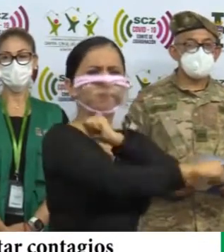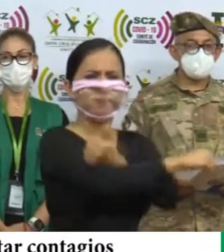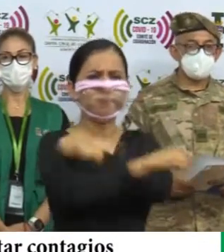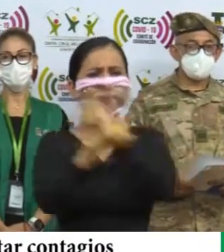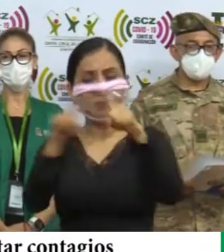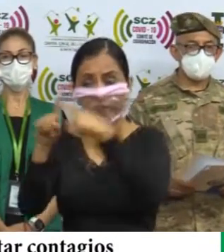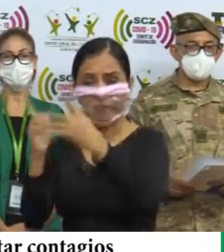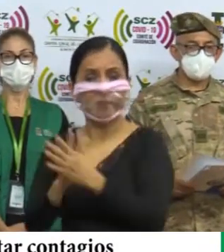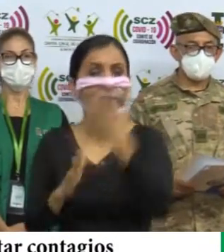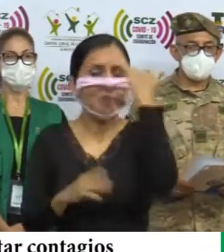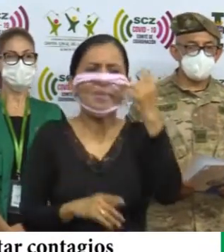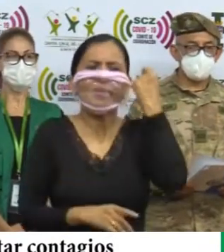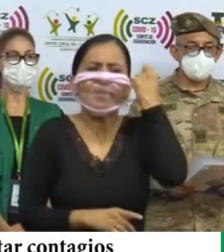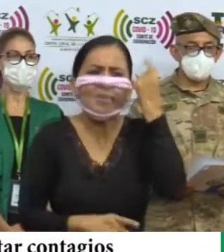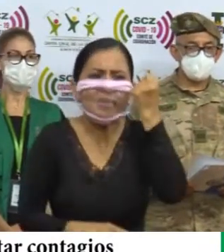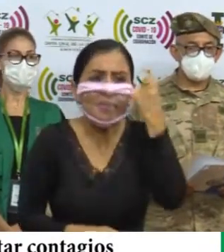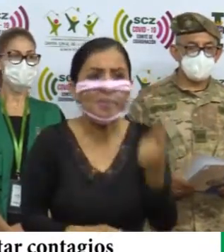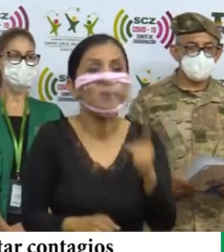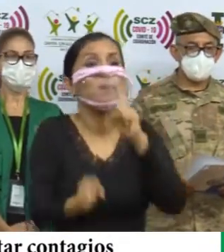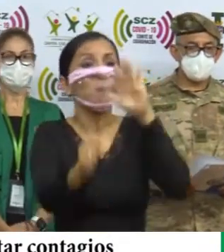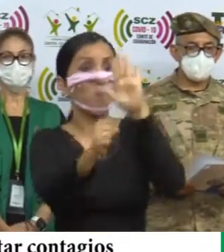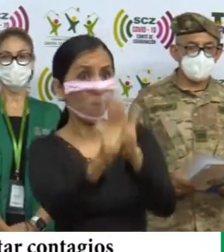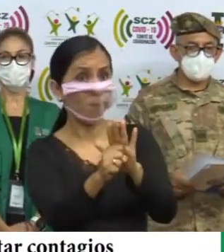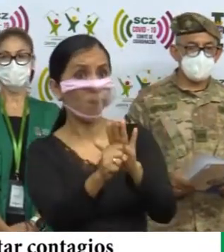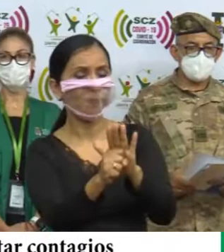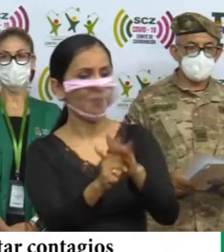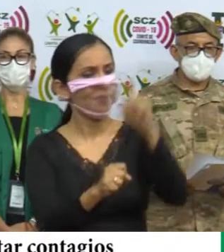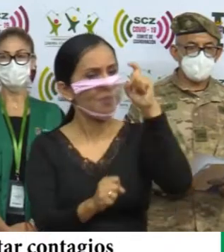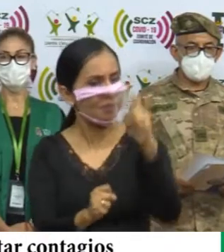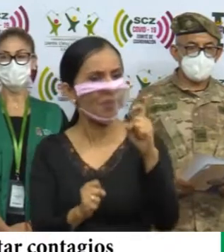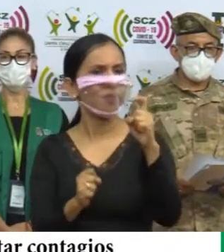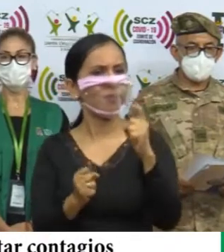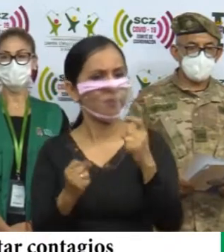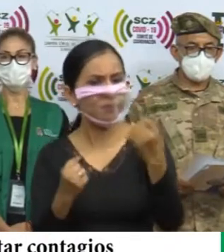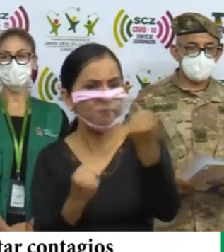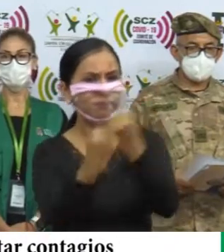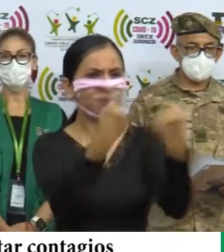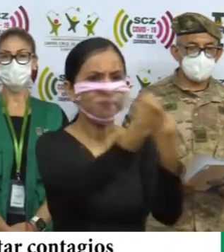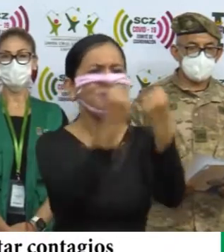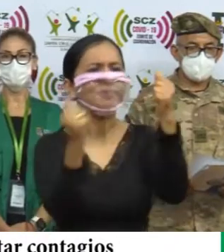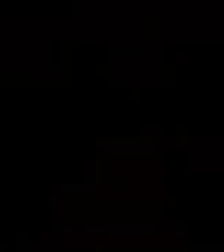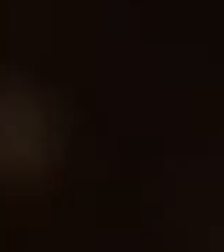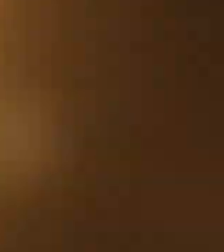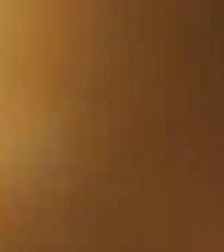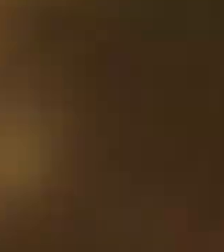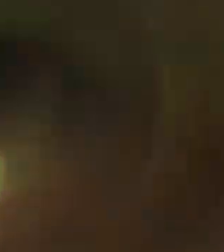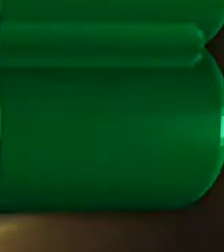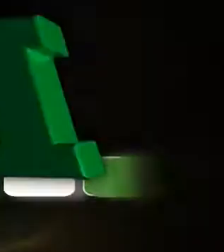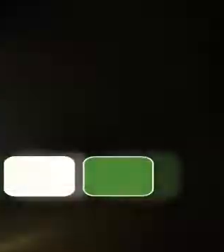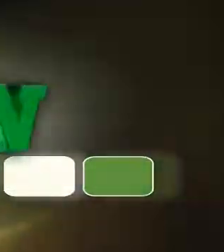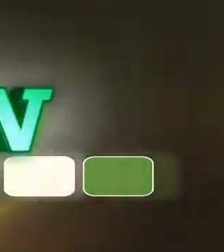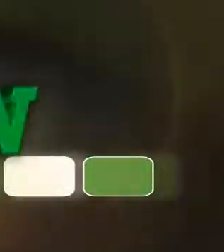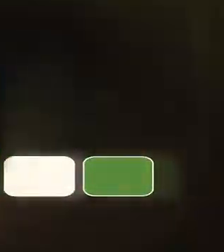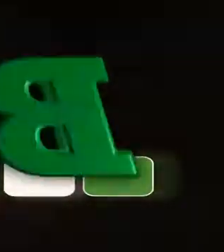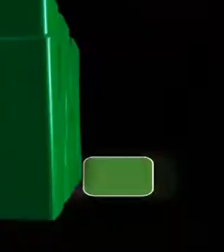que podamos entender que este compromiso tiene que ser asumido por cada uno de nosotros conozcan